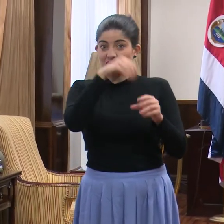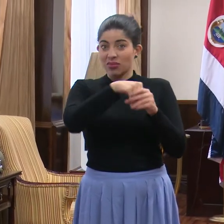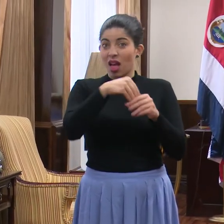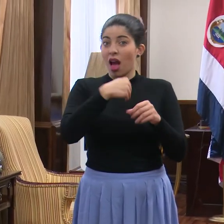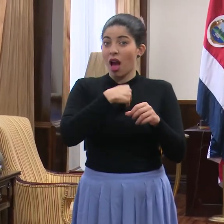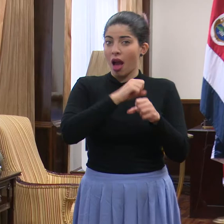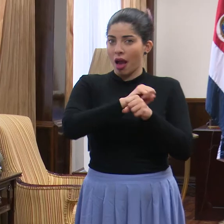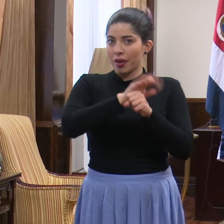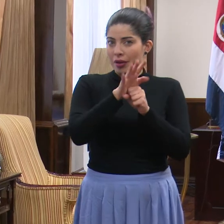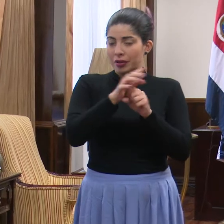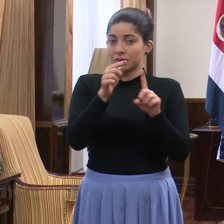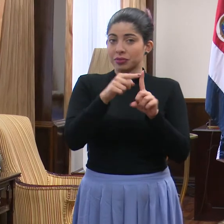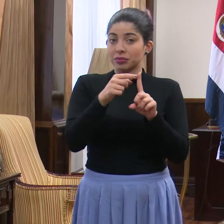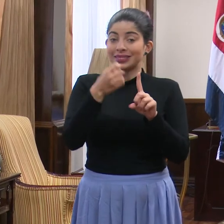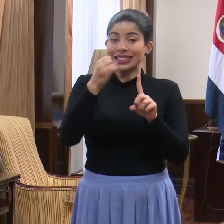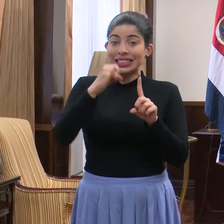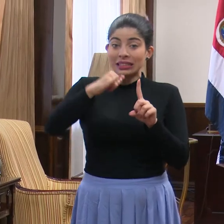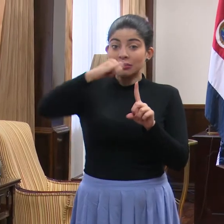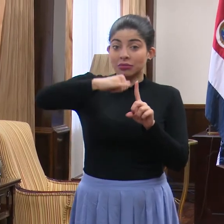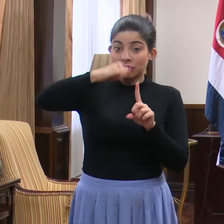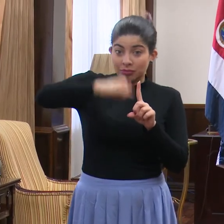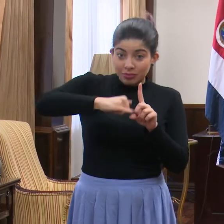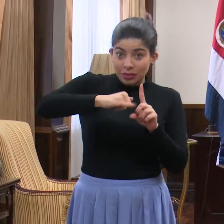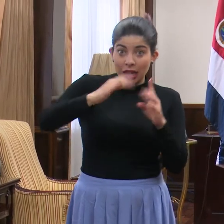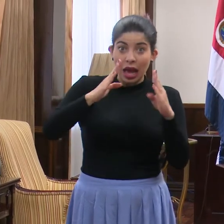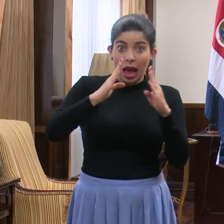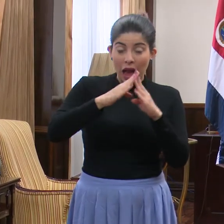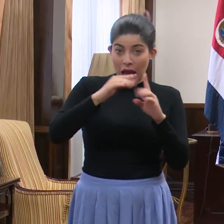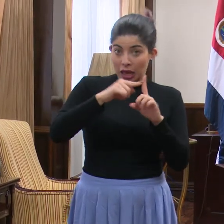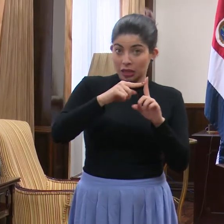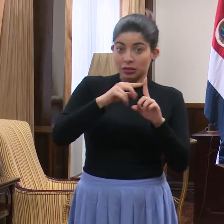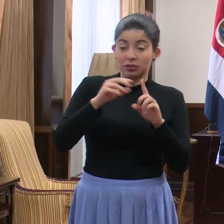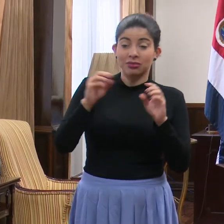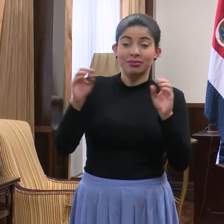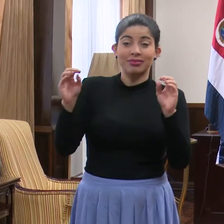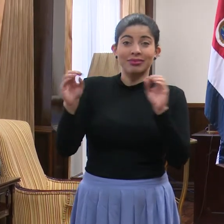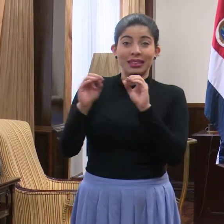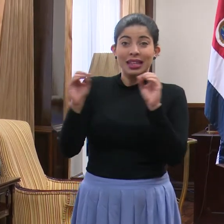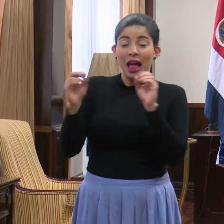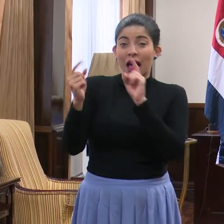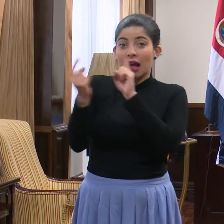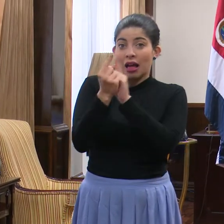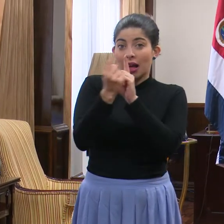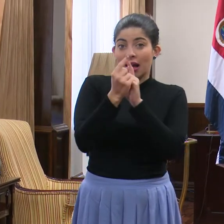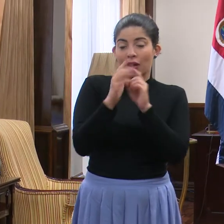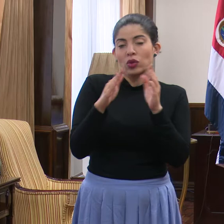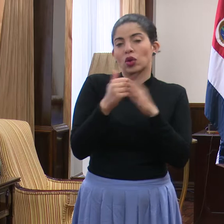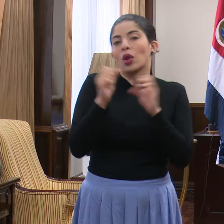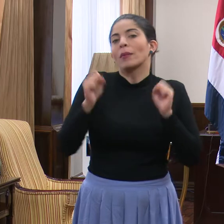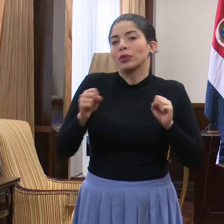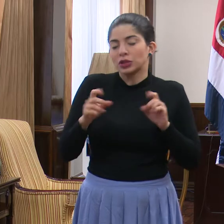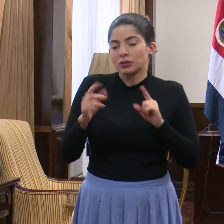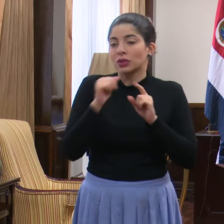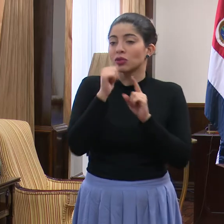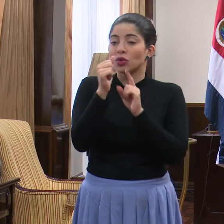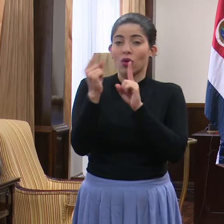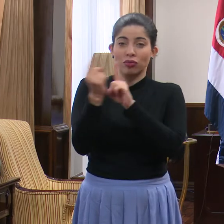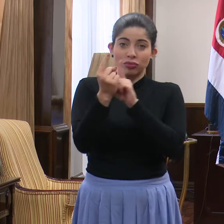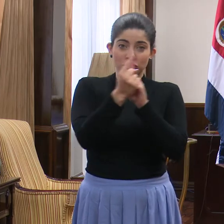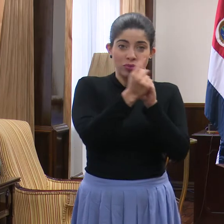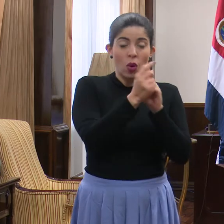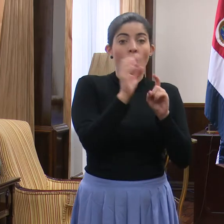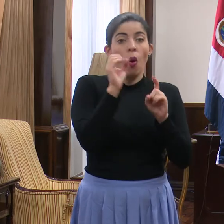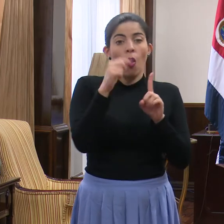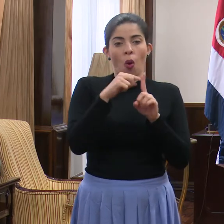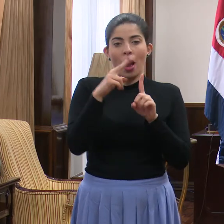del virus se queda en la casa y no entra en contacto dentro de lo posible, está claro, o con las